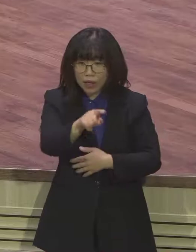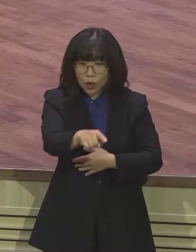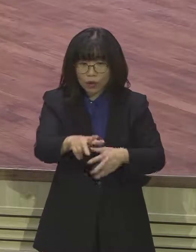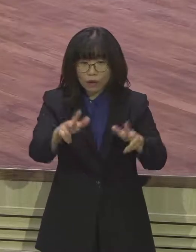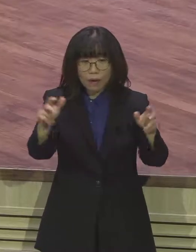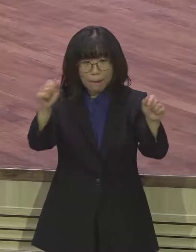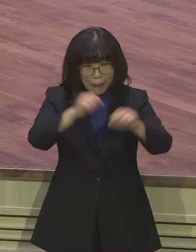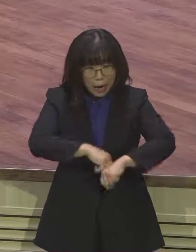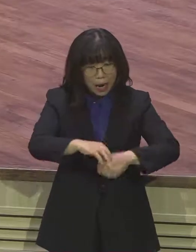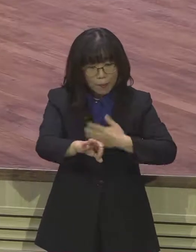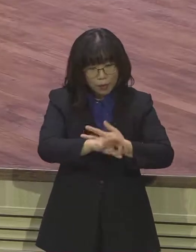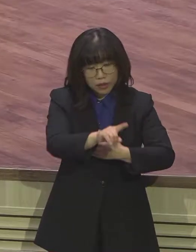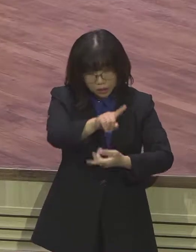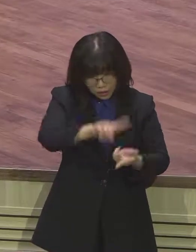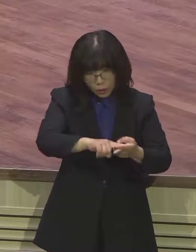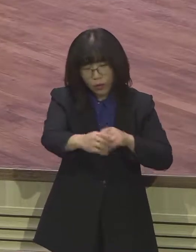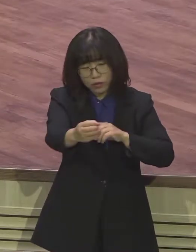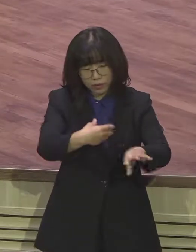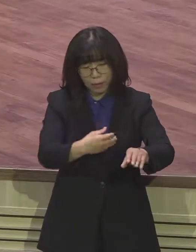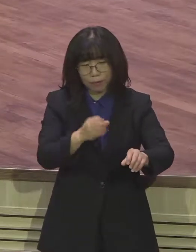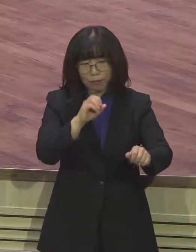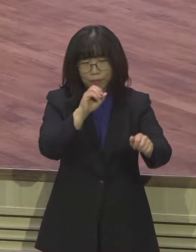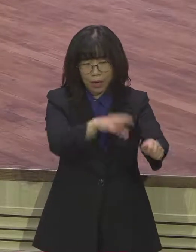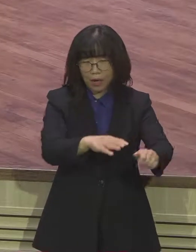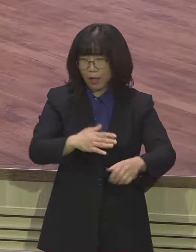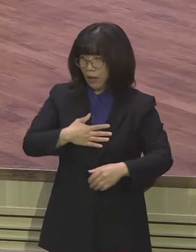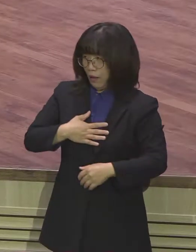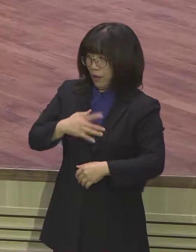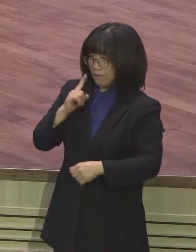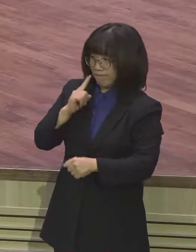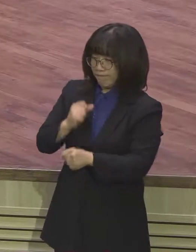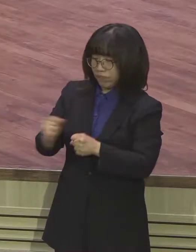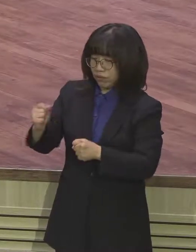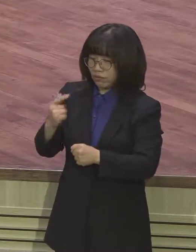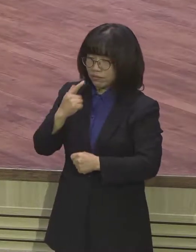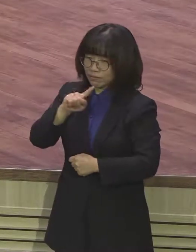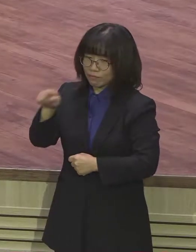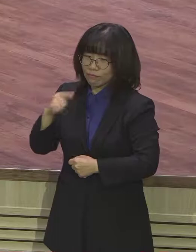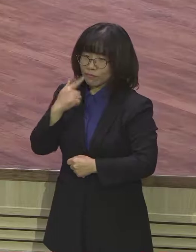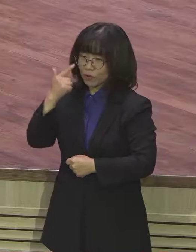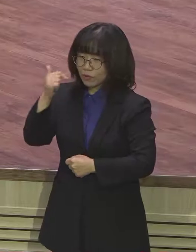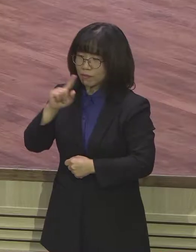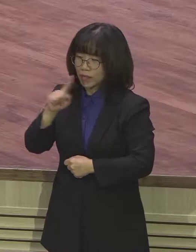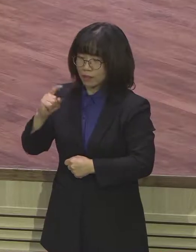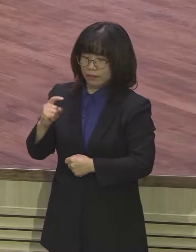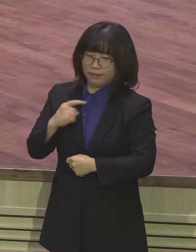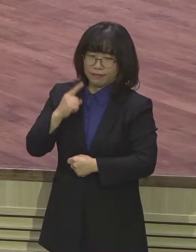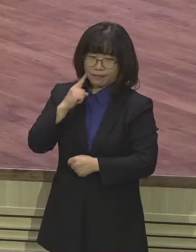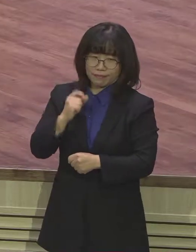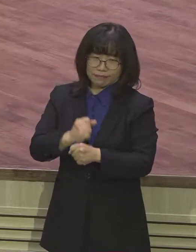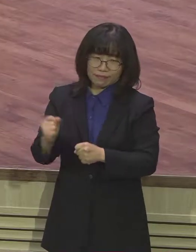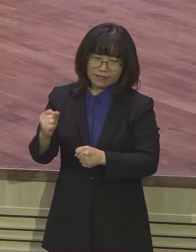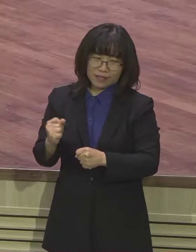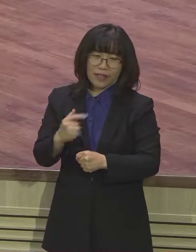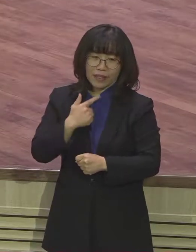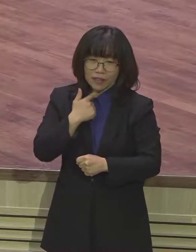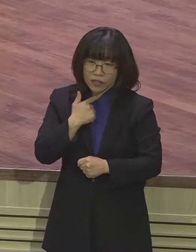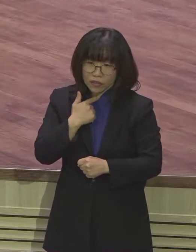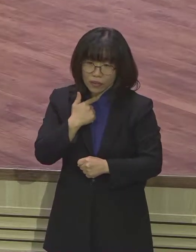드시는 거 아니야 그런 생각했는데요 뭐라고 목사님께서 말씀하셨으면 복음 밖에서 쌓았던 것은 이제